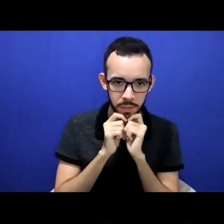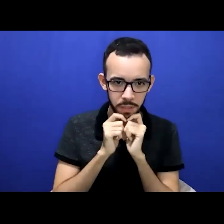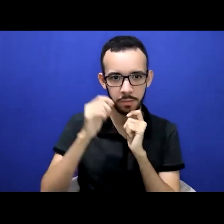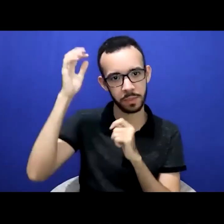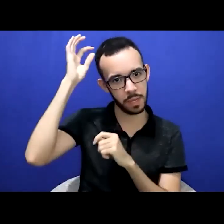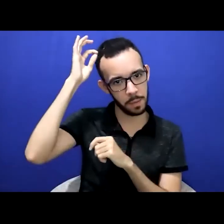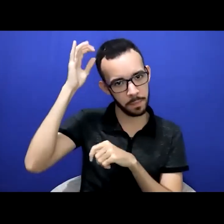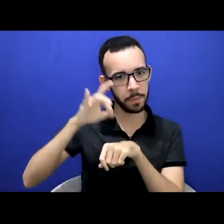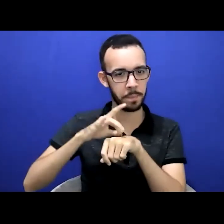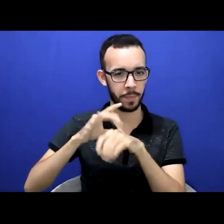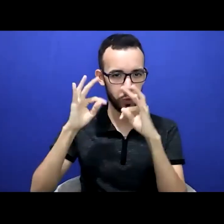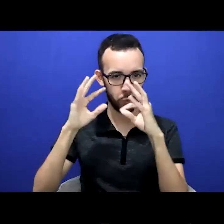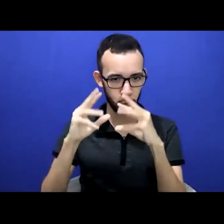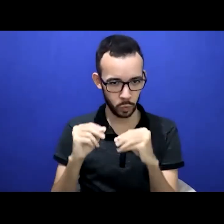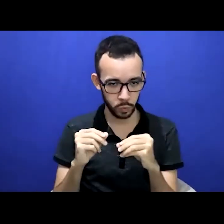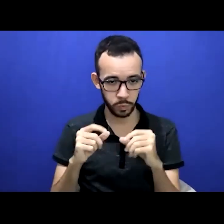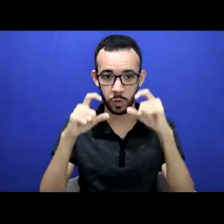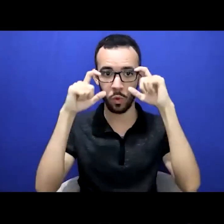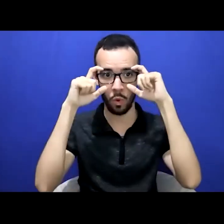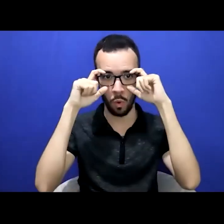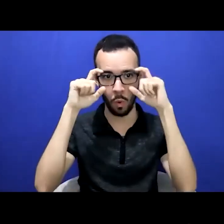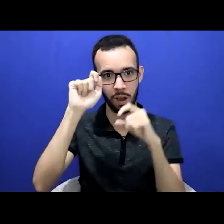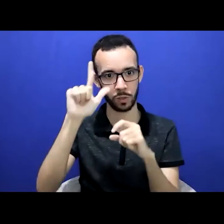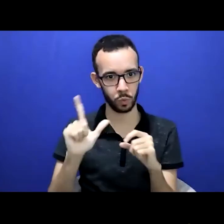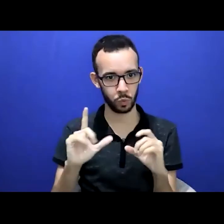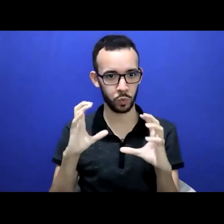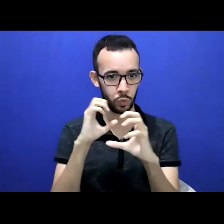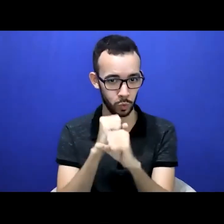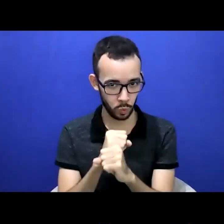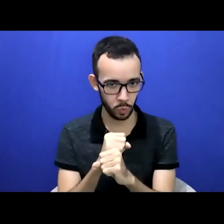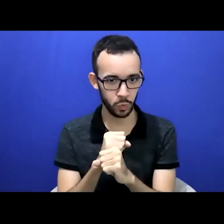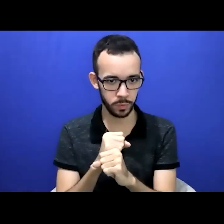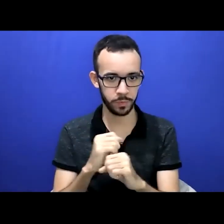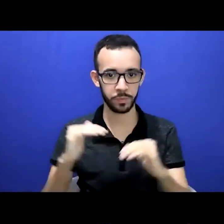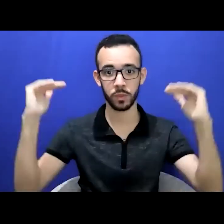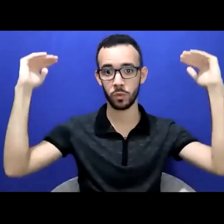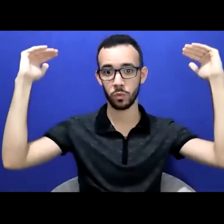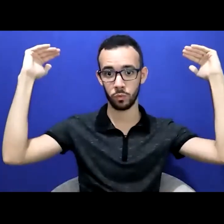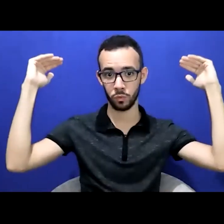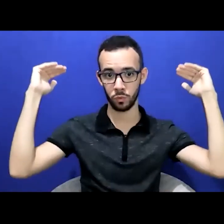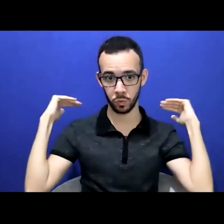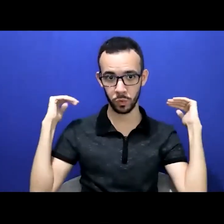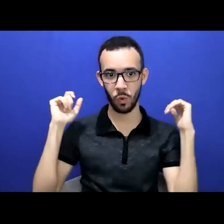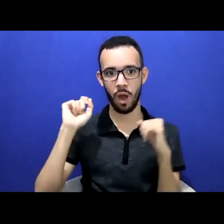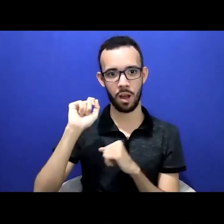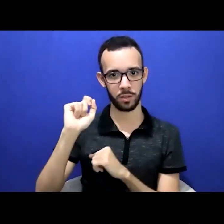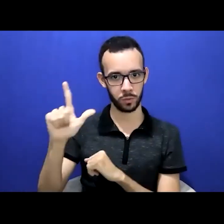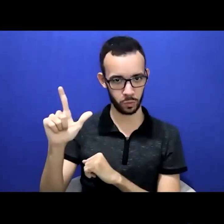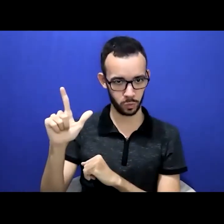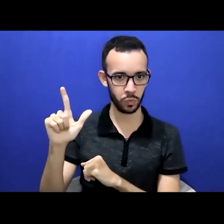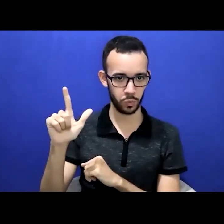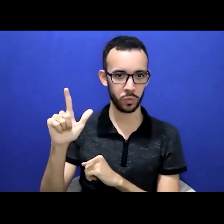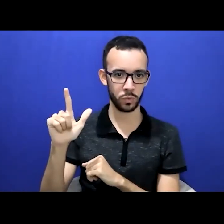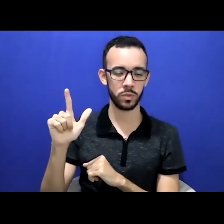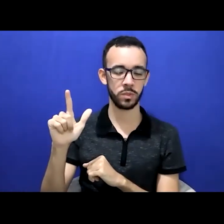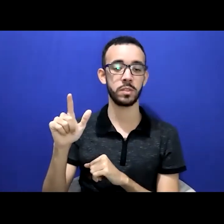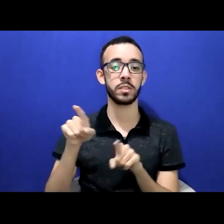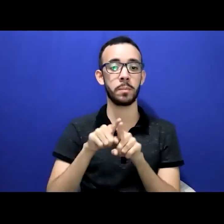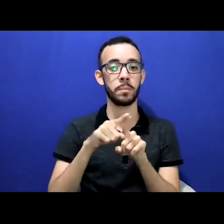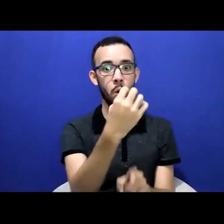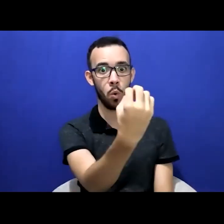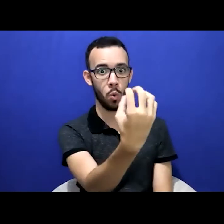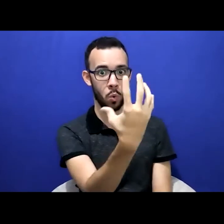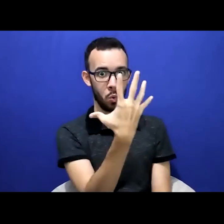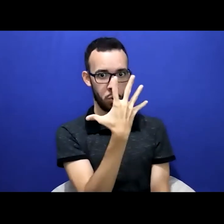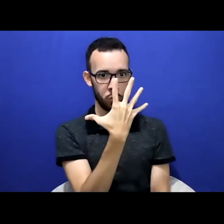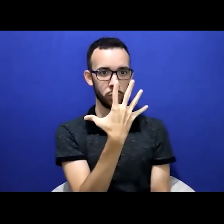preta, uso bigode e barba e também cabelos pretos, óculos, estou em um